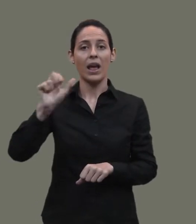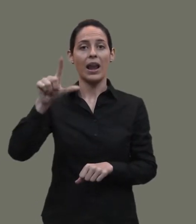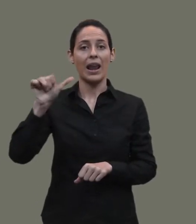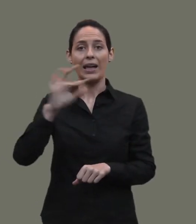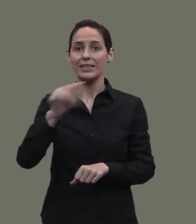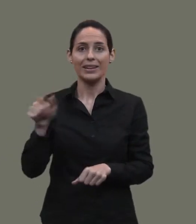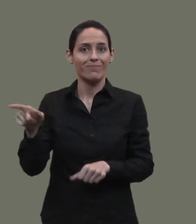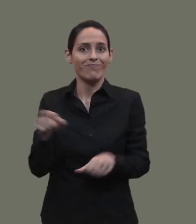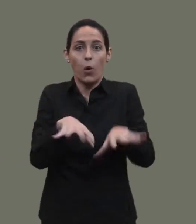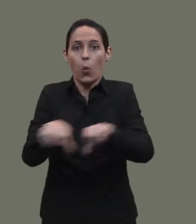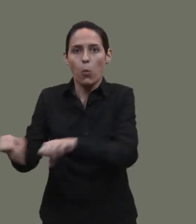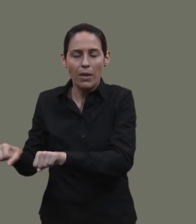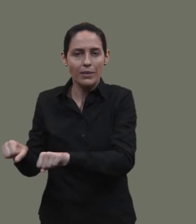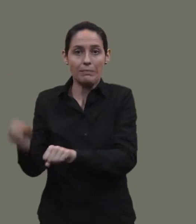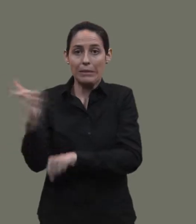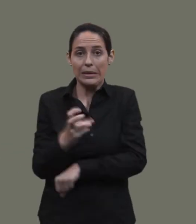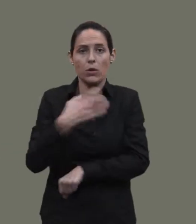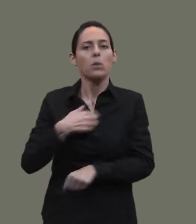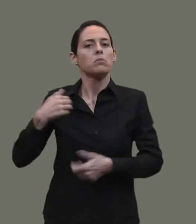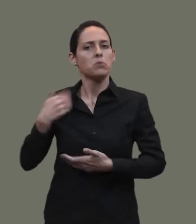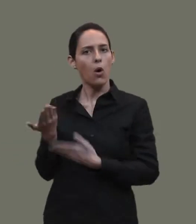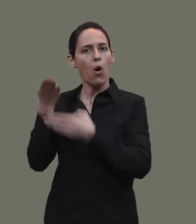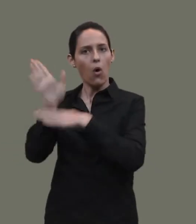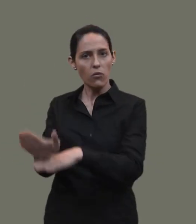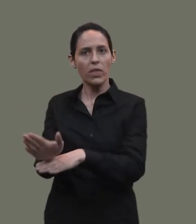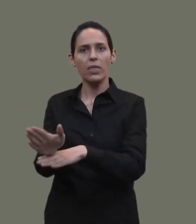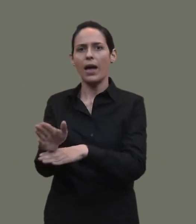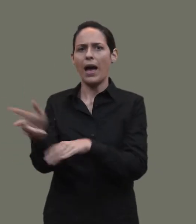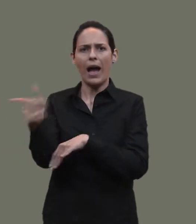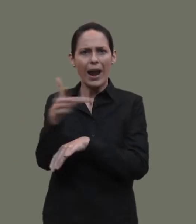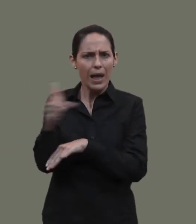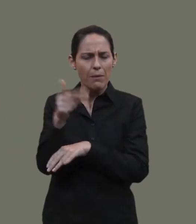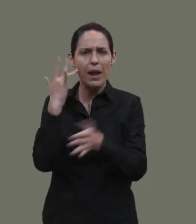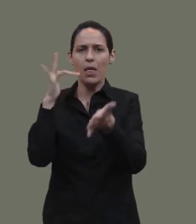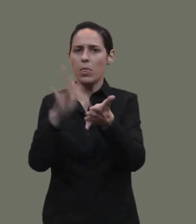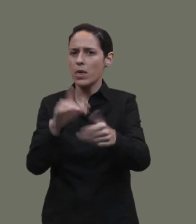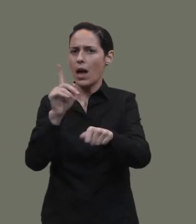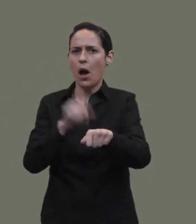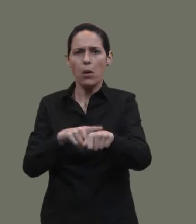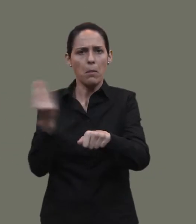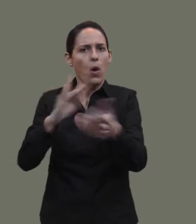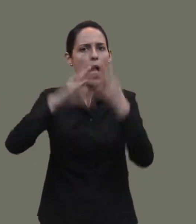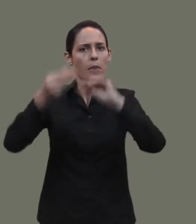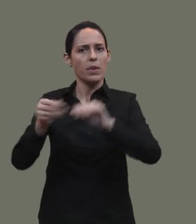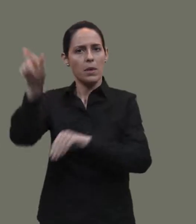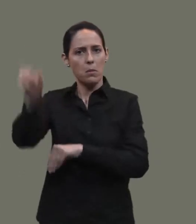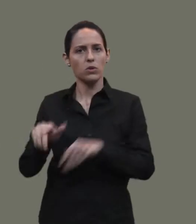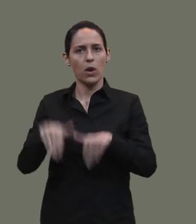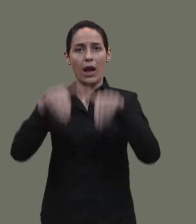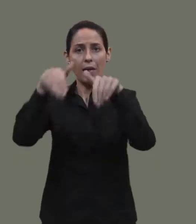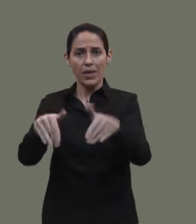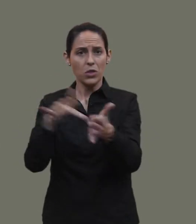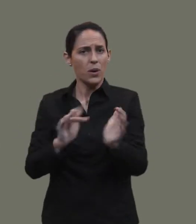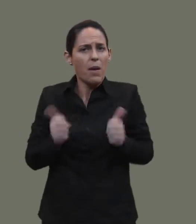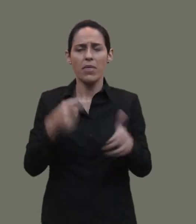dijimos que por nuestra parte les ofrecíamos la posibilidad de grabar en la fecha y la hora que mejor le conviniera a la candidata desde el momento que